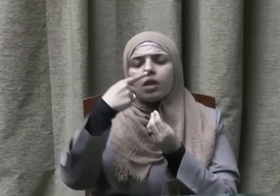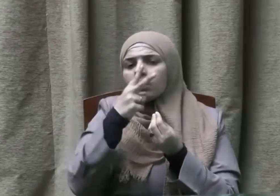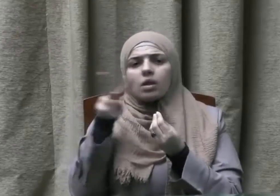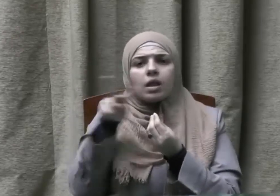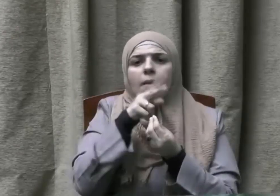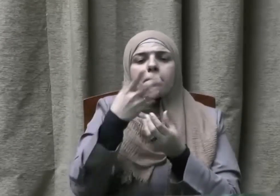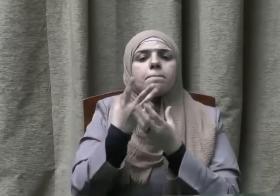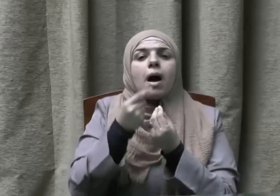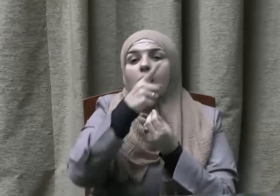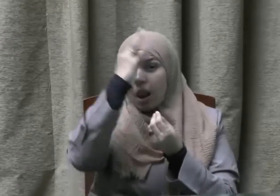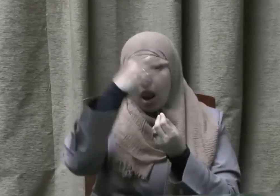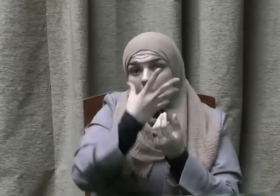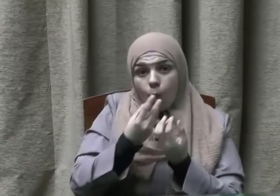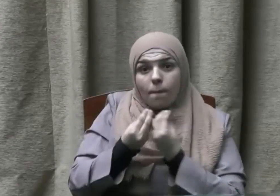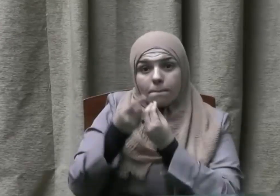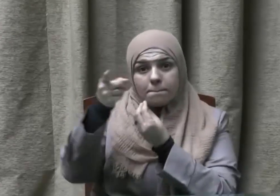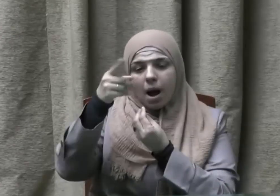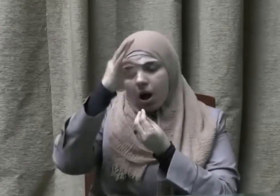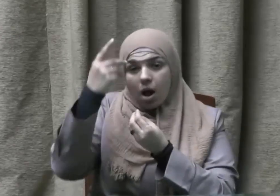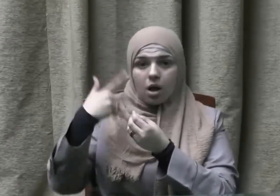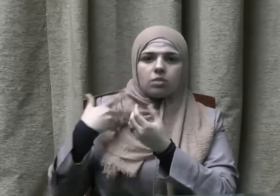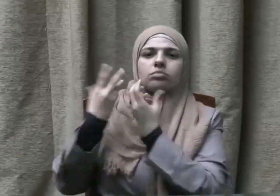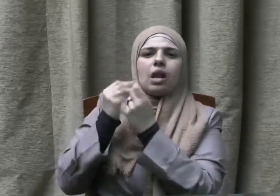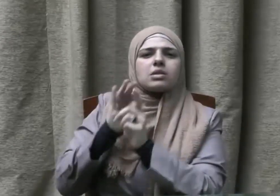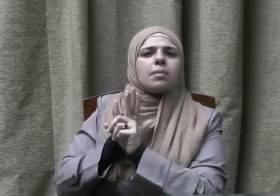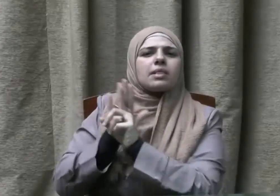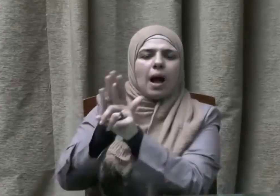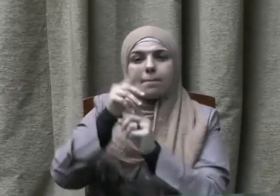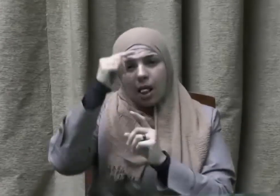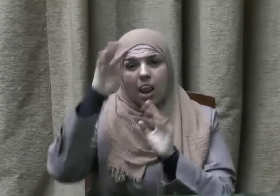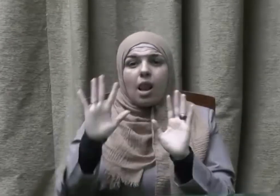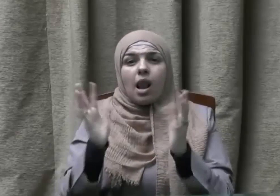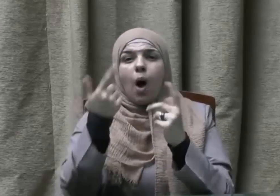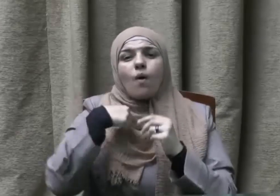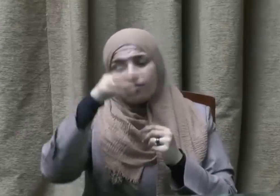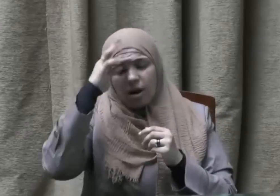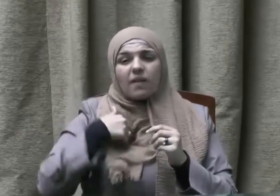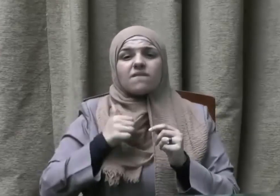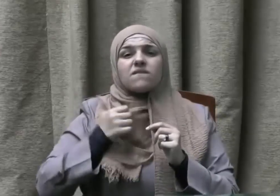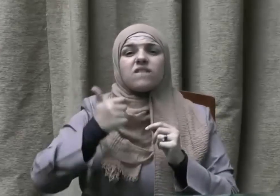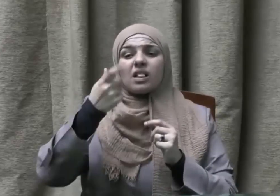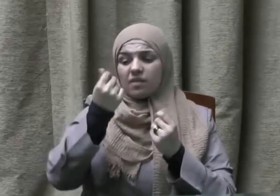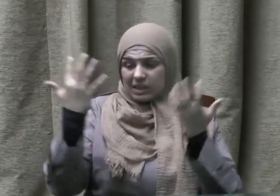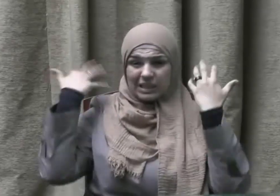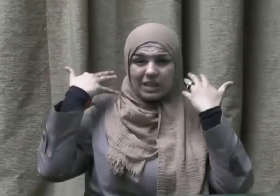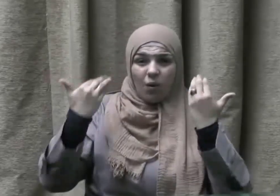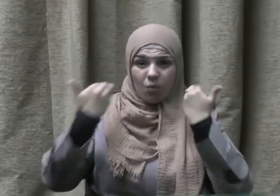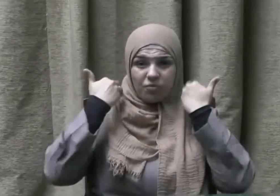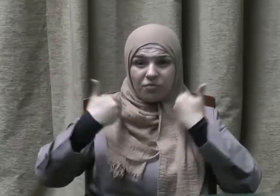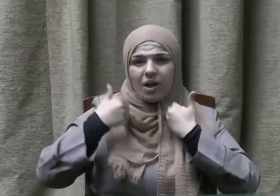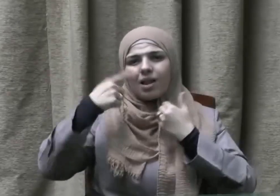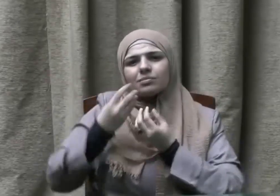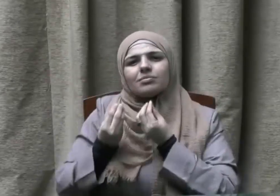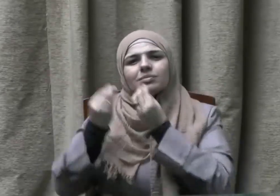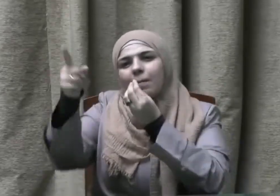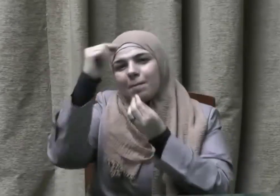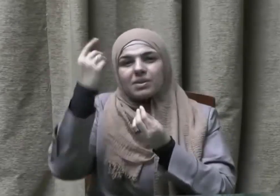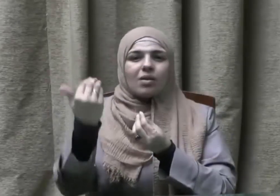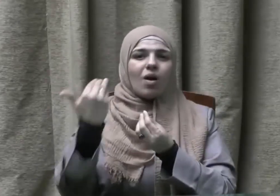أو تطرد عنه جوع ولأن أمشي مع أخ في حاجة أحب إلي من أن أعتكف في هذا